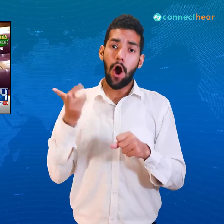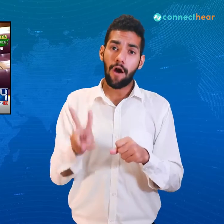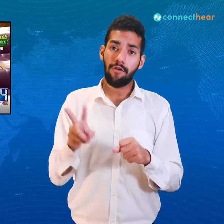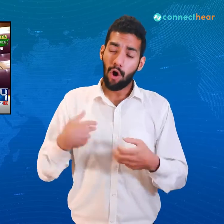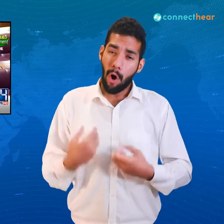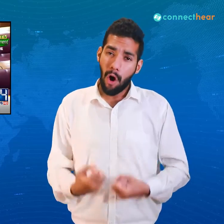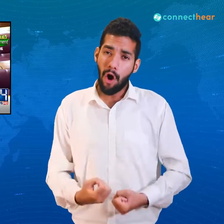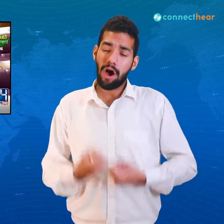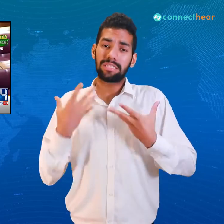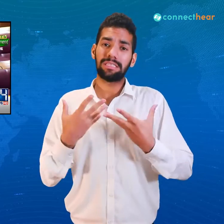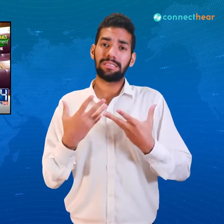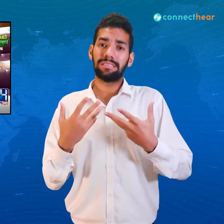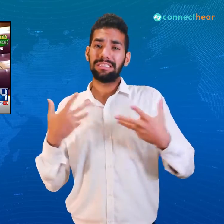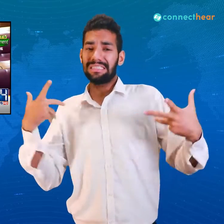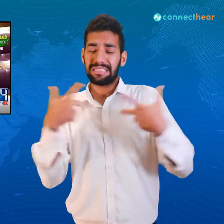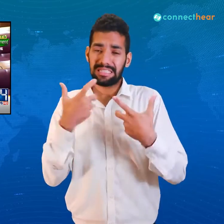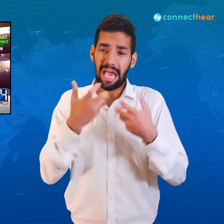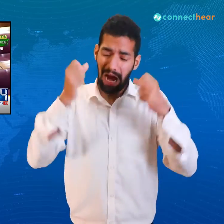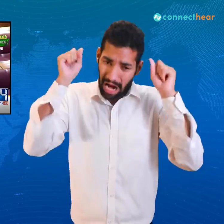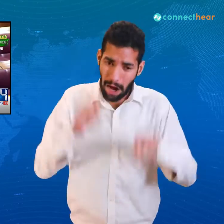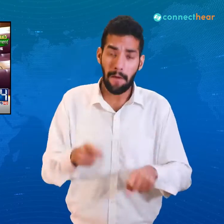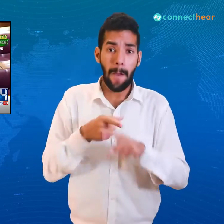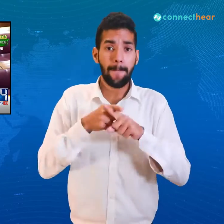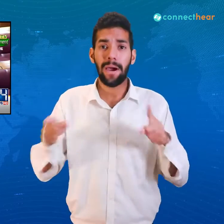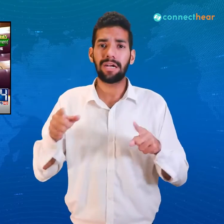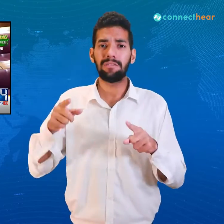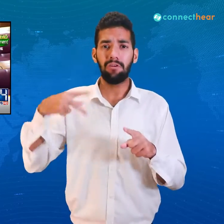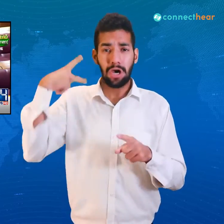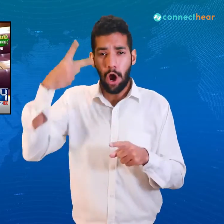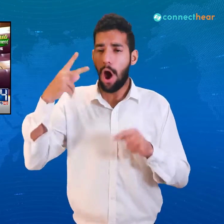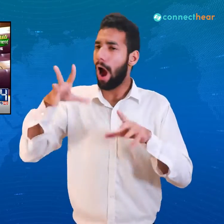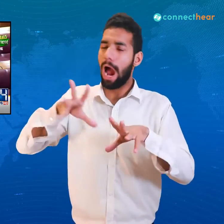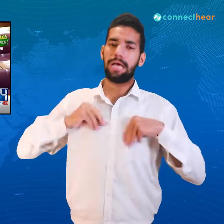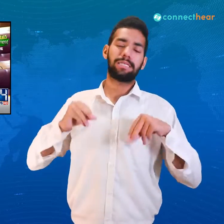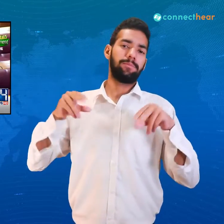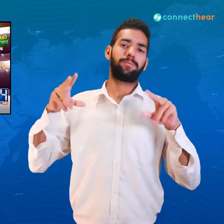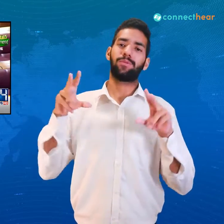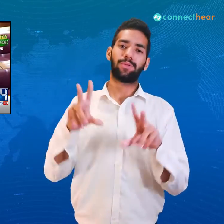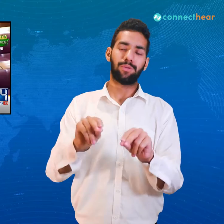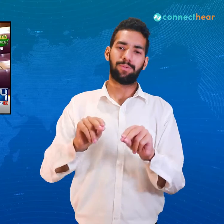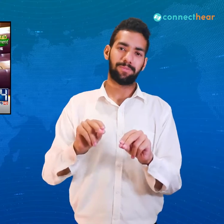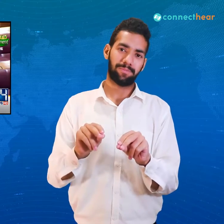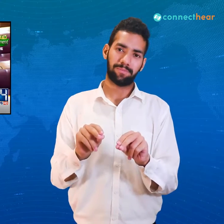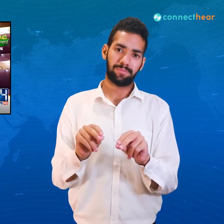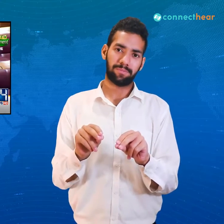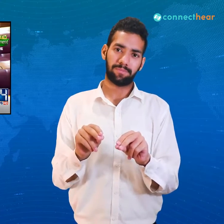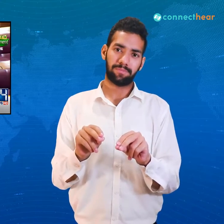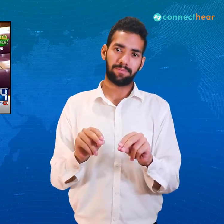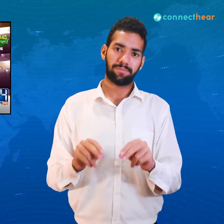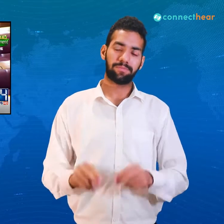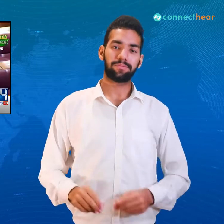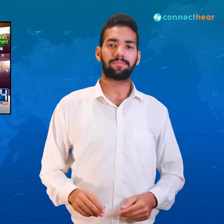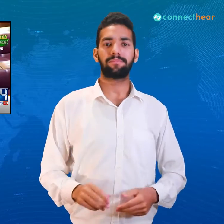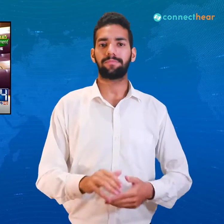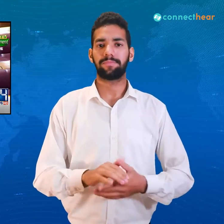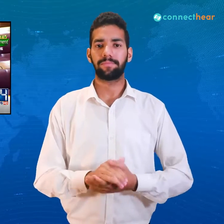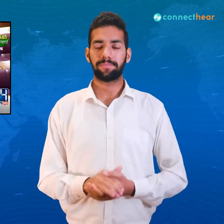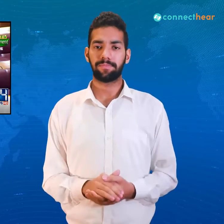he'll emerge as sultan ٹیپو he'll happily embrace martyrdom but he'll not accept